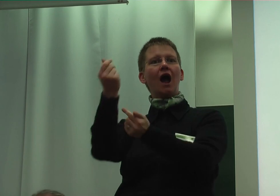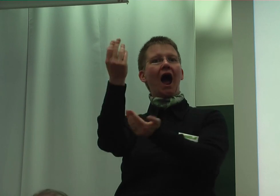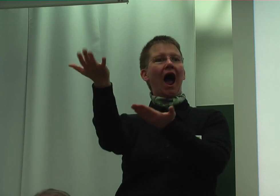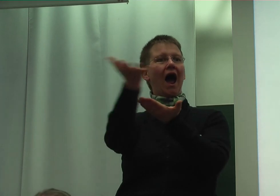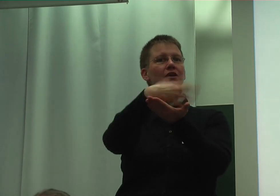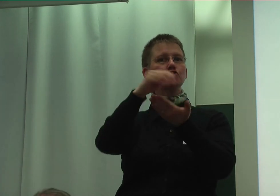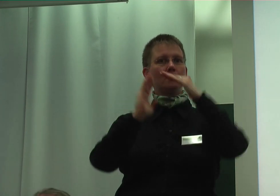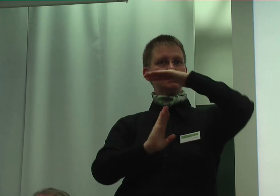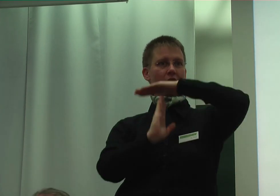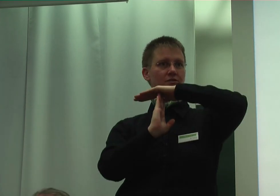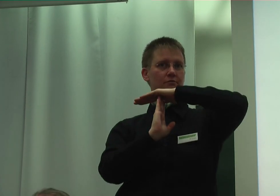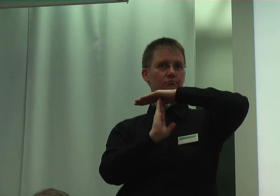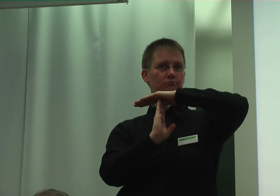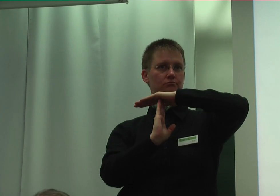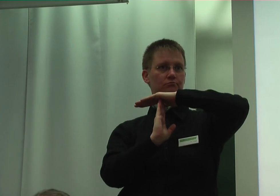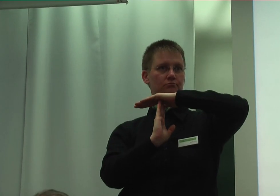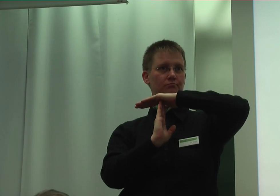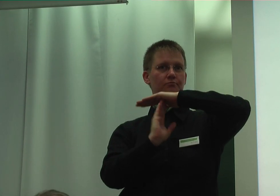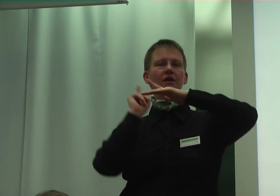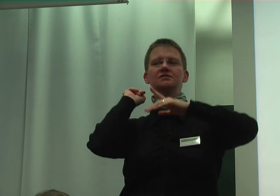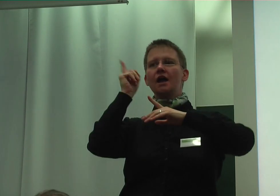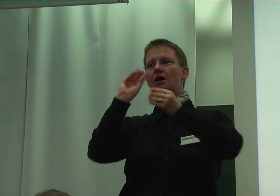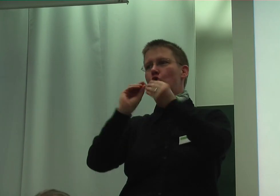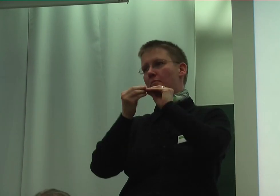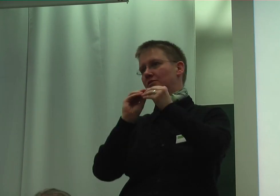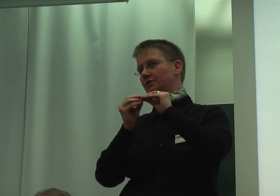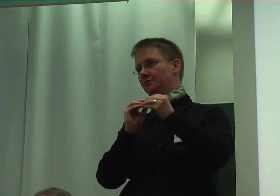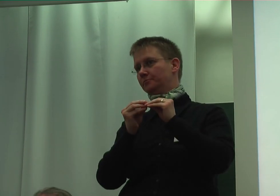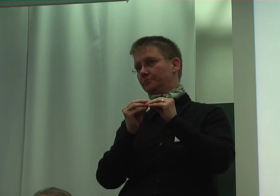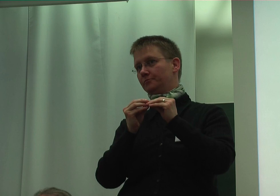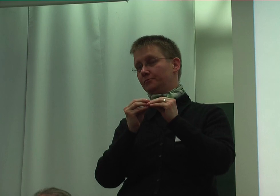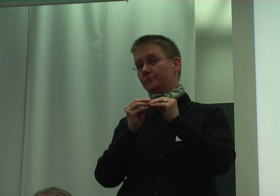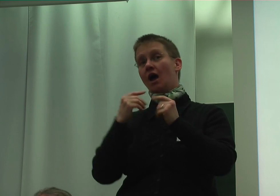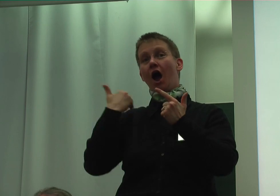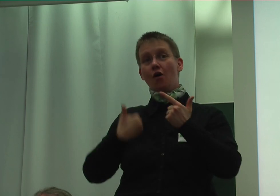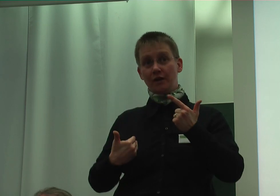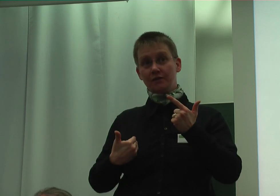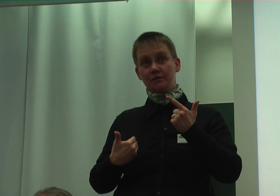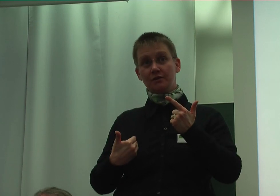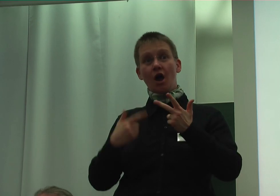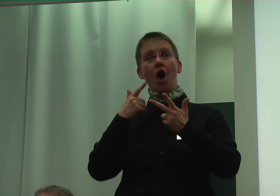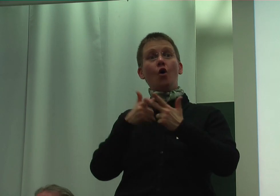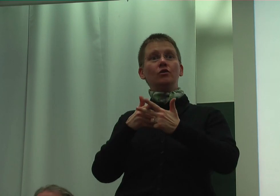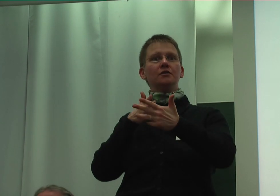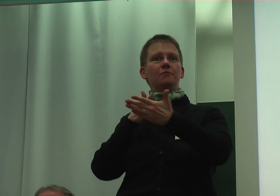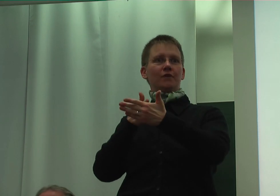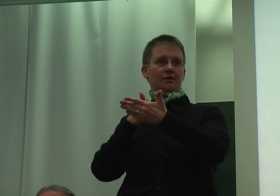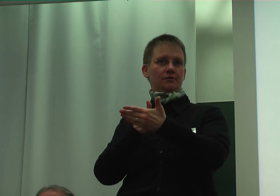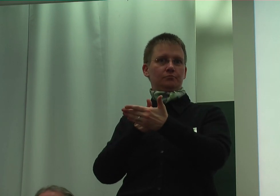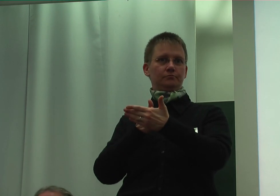überaus kompliziert. Aufhängig und behindert mich selten, dass